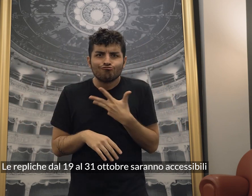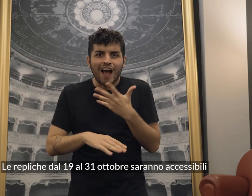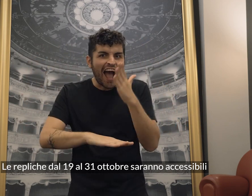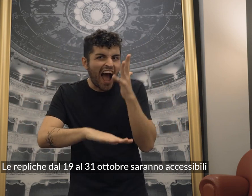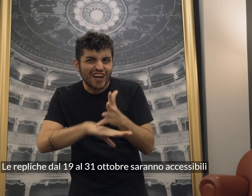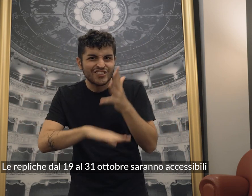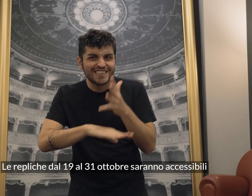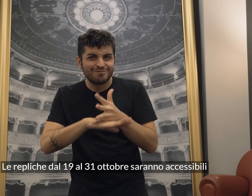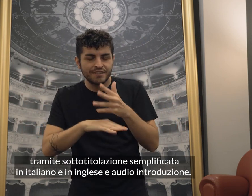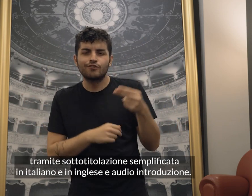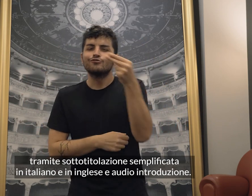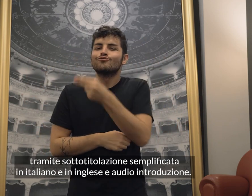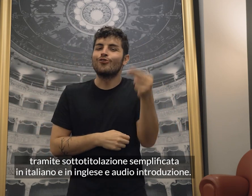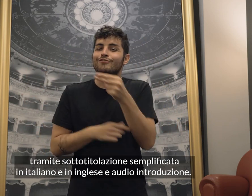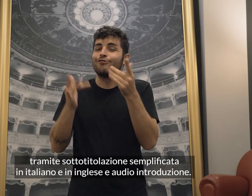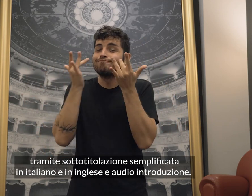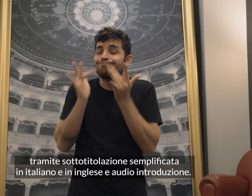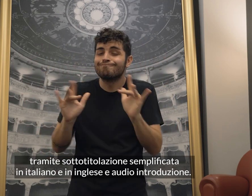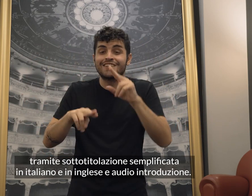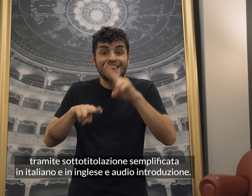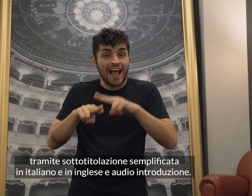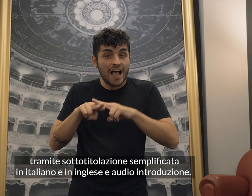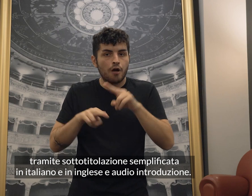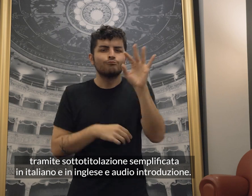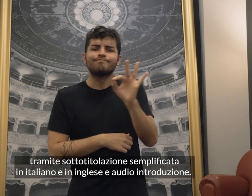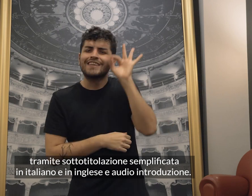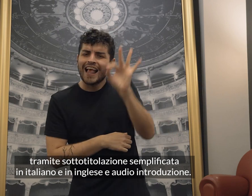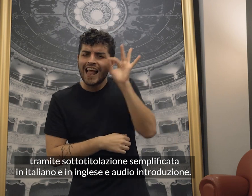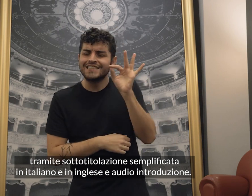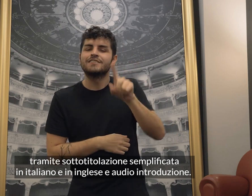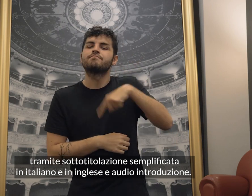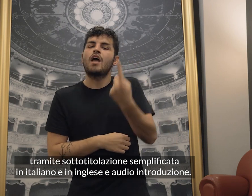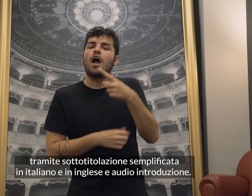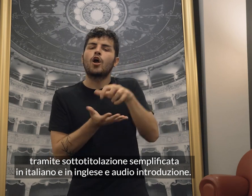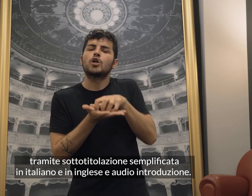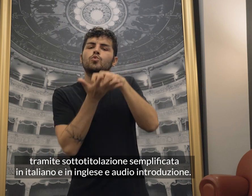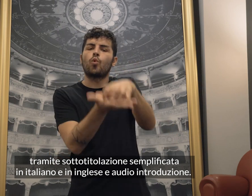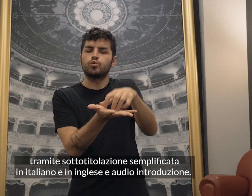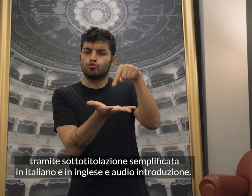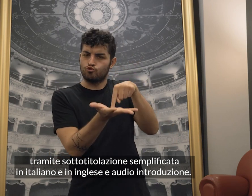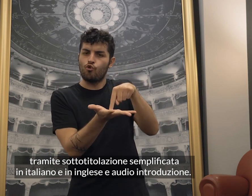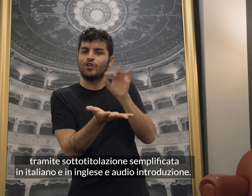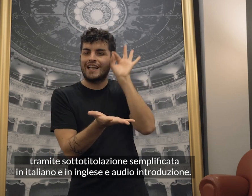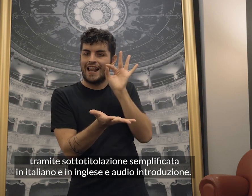tramite sottotitolazione semplificata in italiano e in inglese